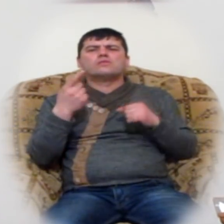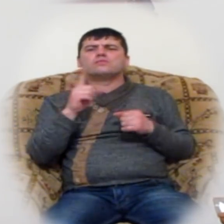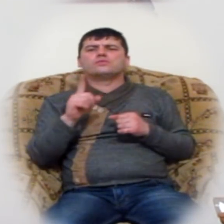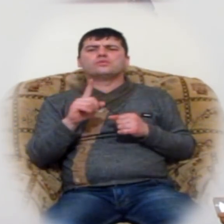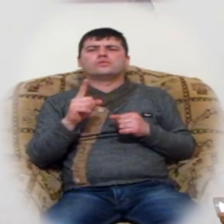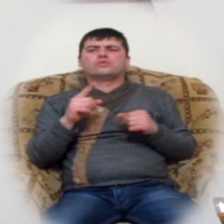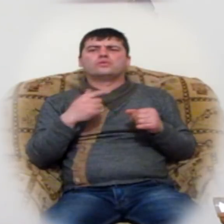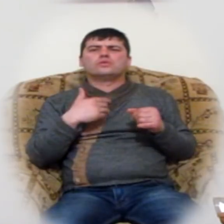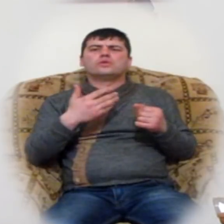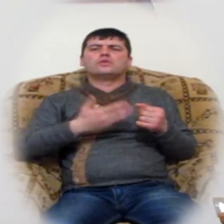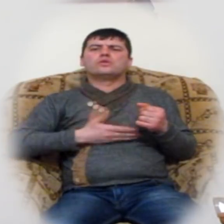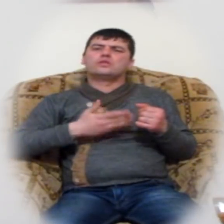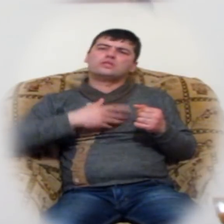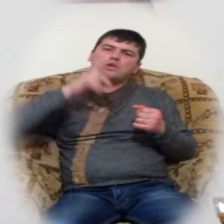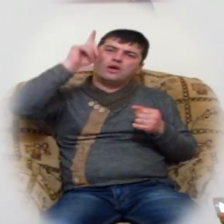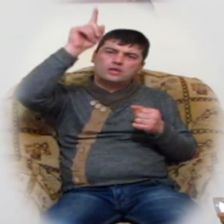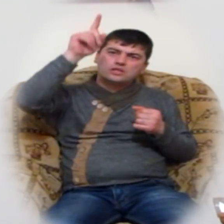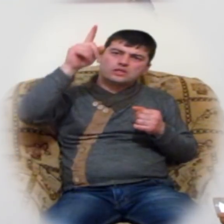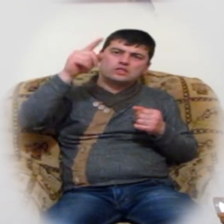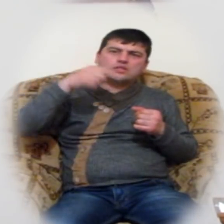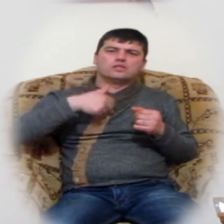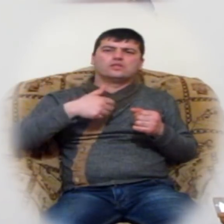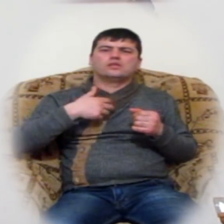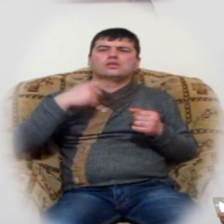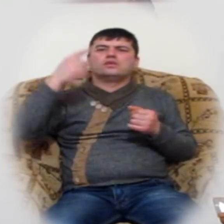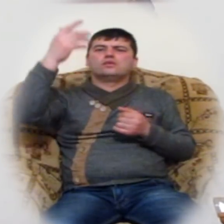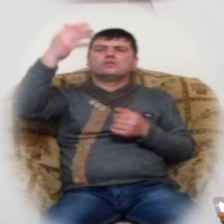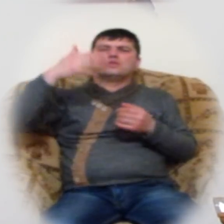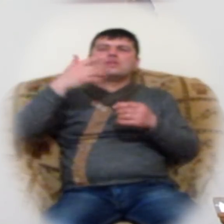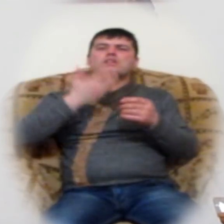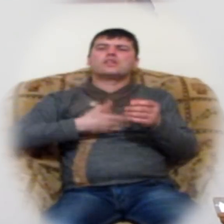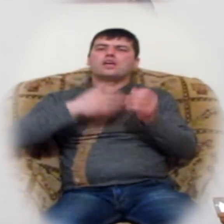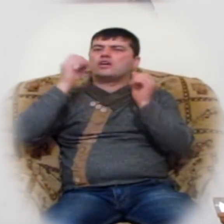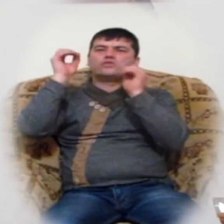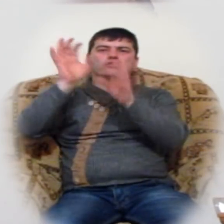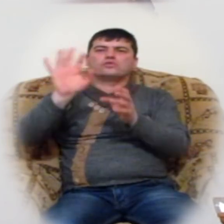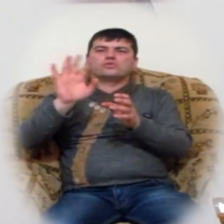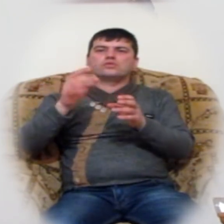որ ենք կյանքին հասնենք, որ ենք կյանքը ձրկերից ես չտողնենք, թ ավելի շատ ճ